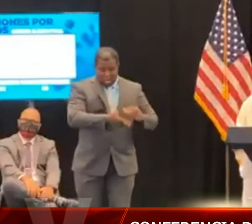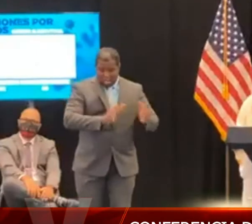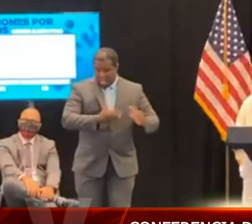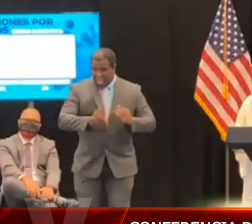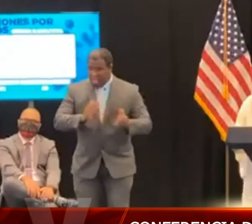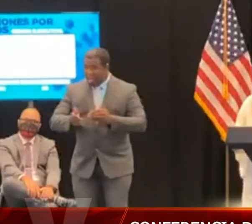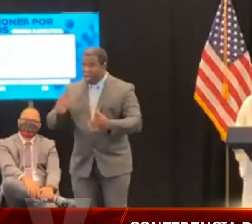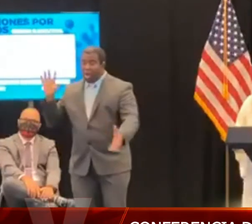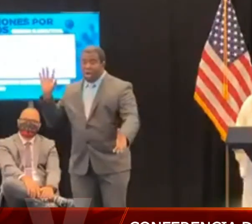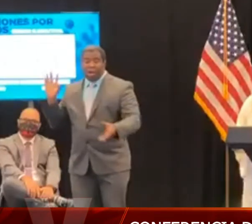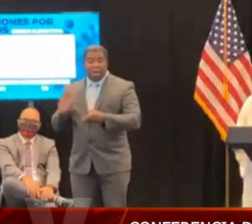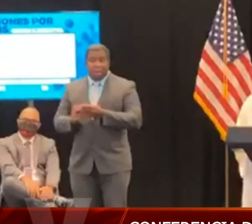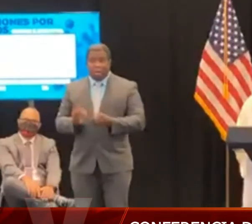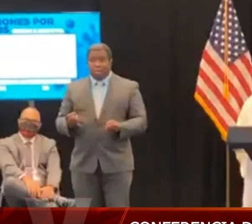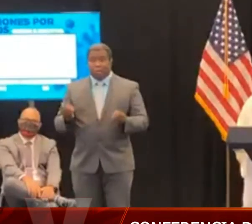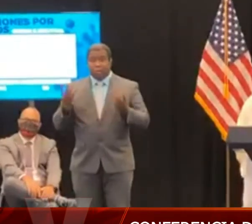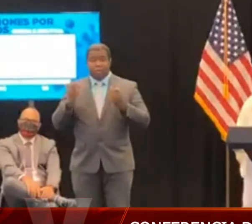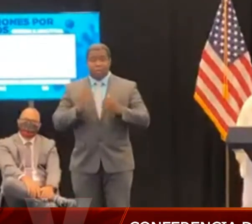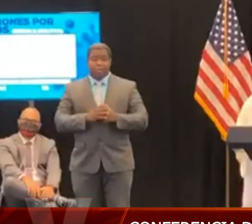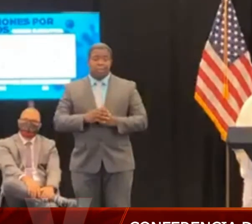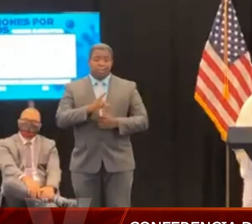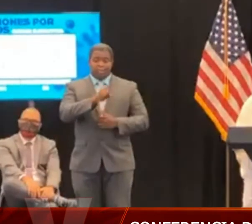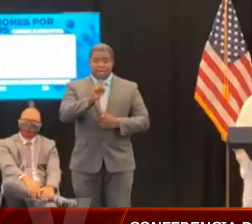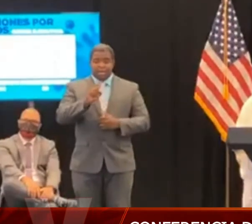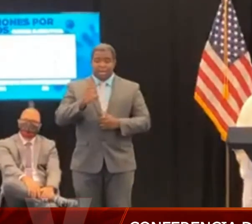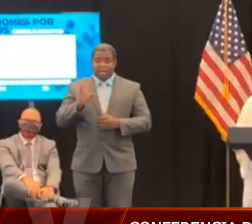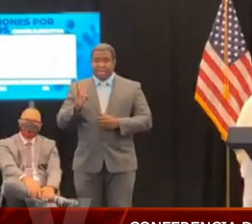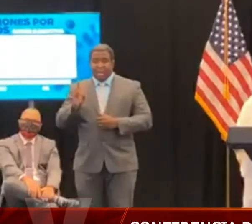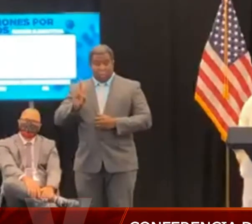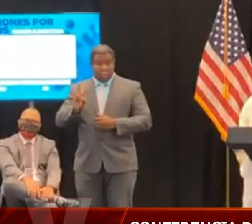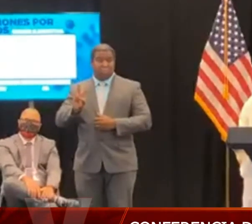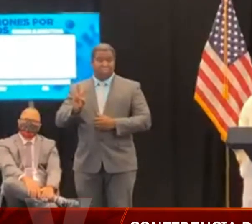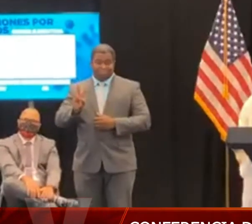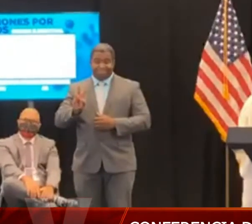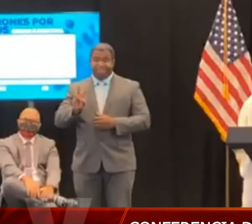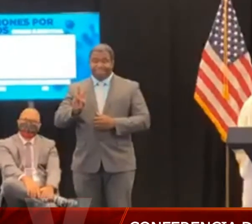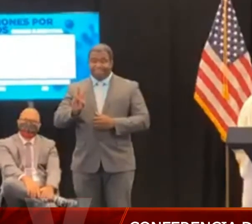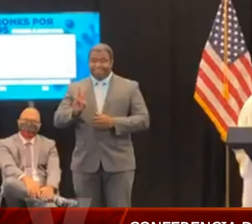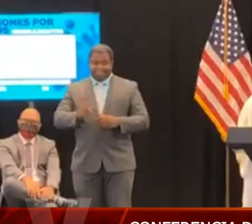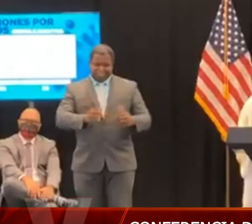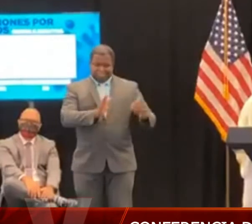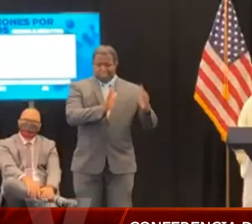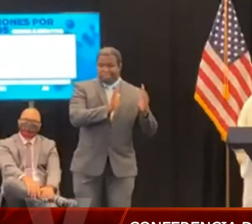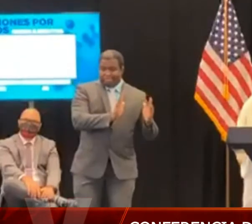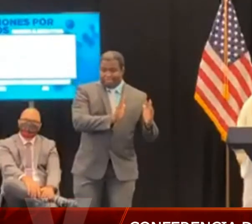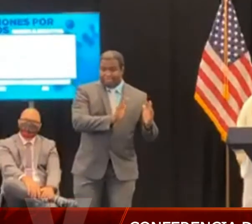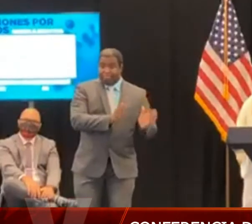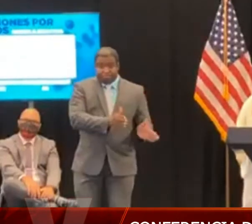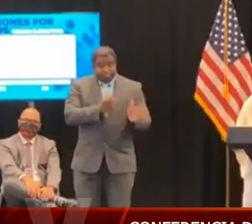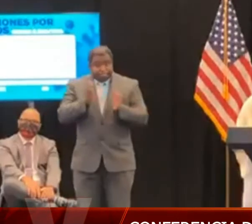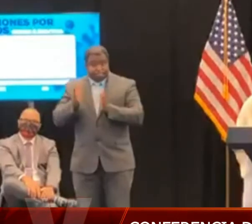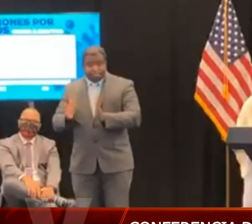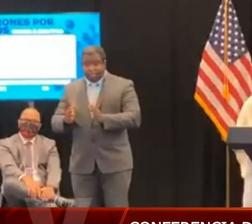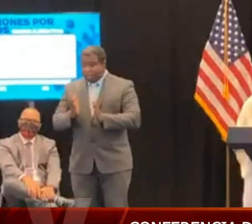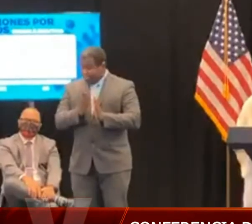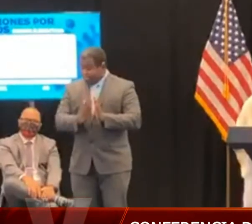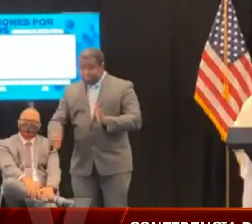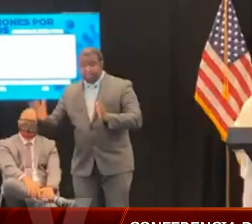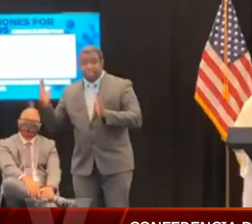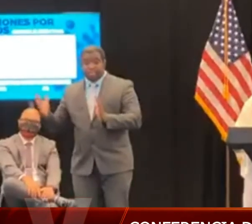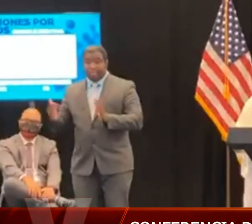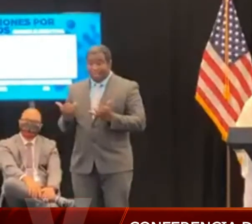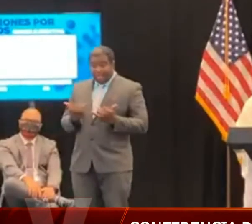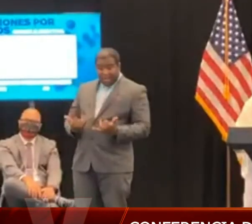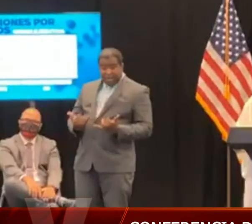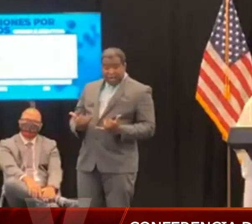Mientras que del 22 de agosto al día de hoy, se registraron 88 defunciones, es